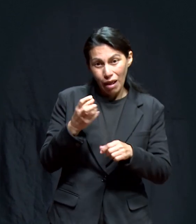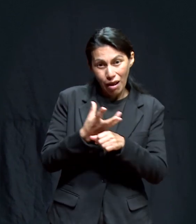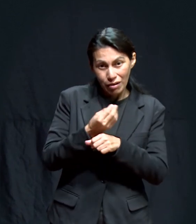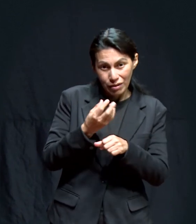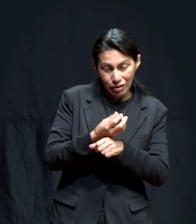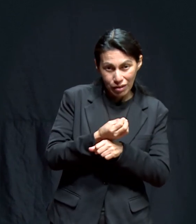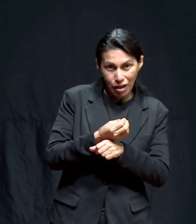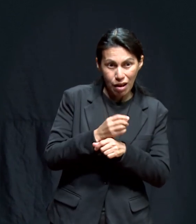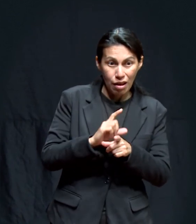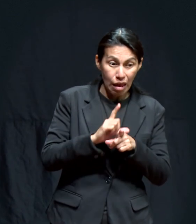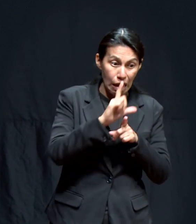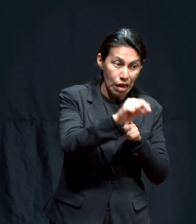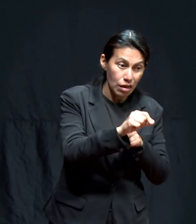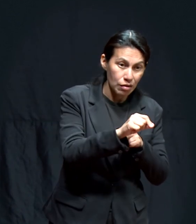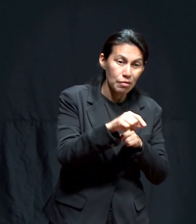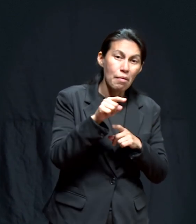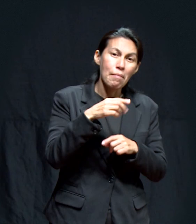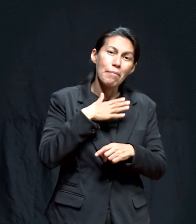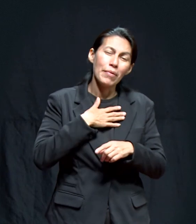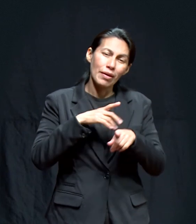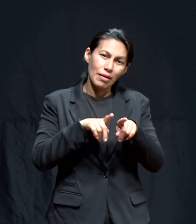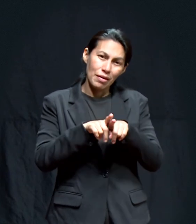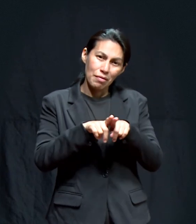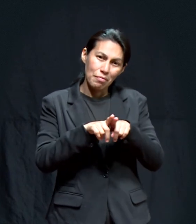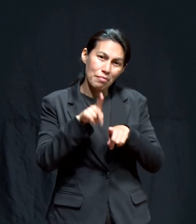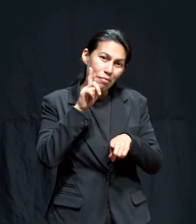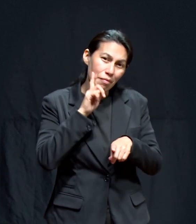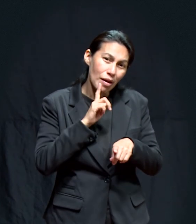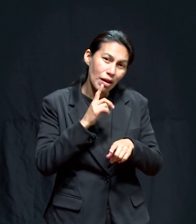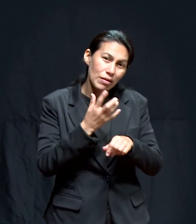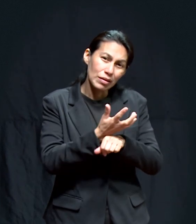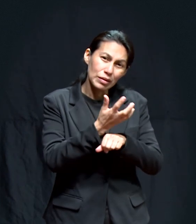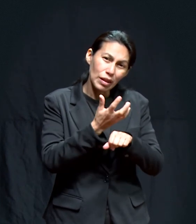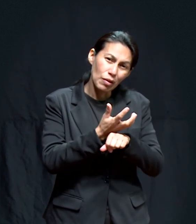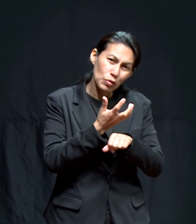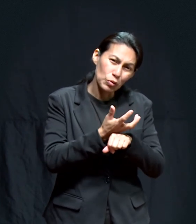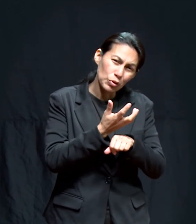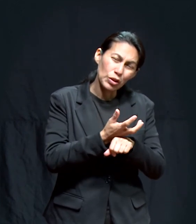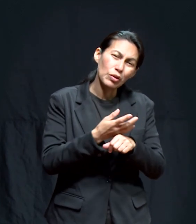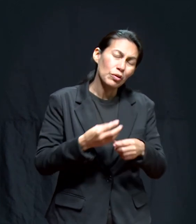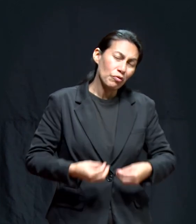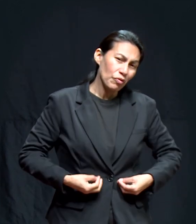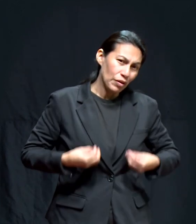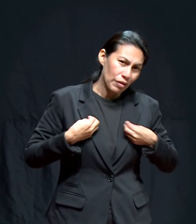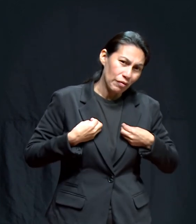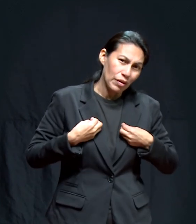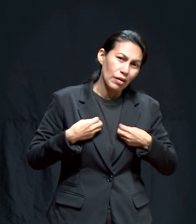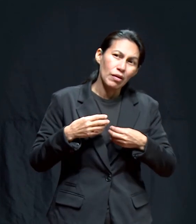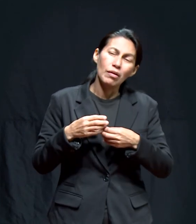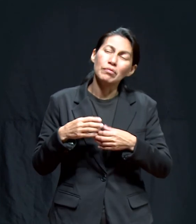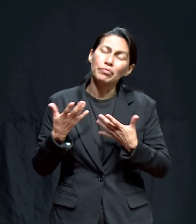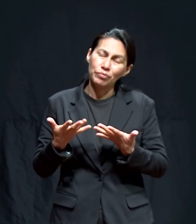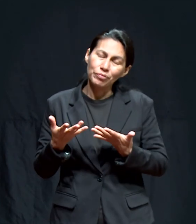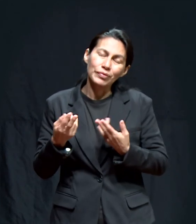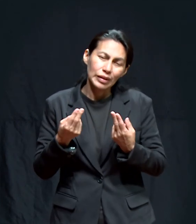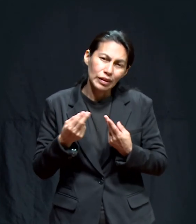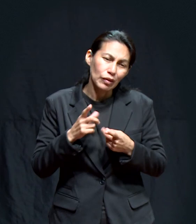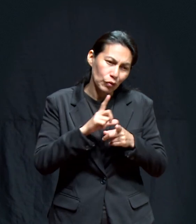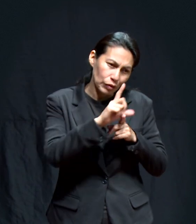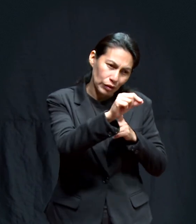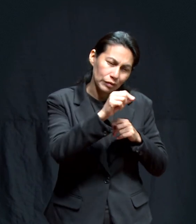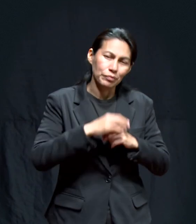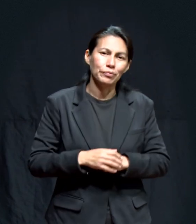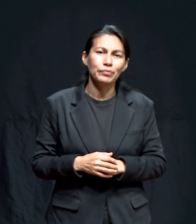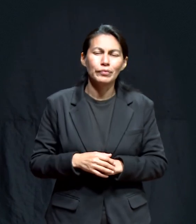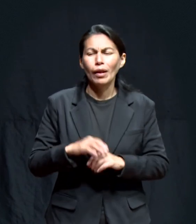Ya que ellos viven En los Estados Unidos Pues vamos a estar orando también Para que Dios te dé la gracia Te